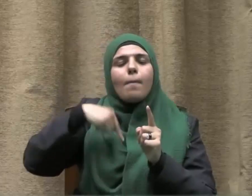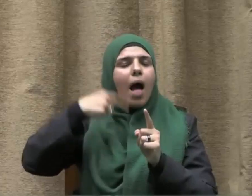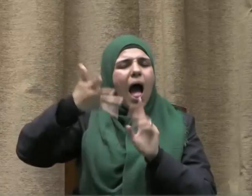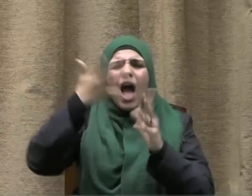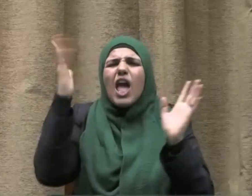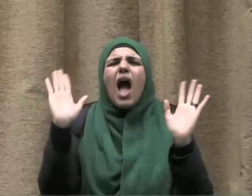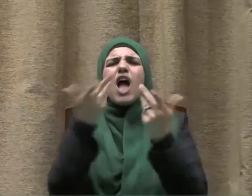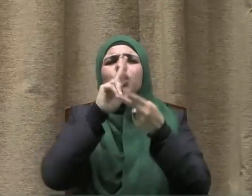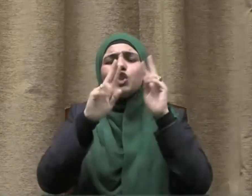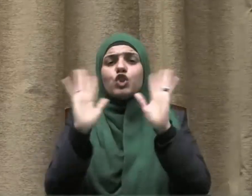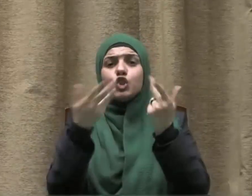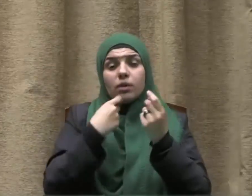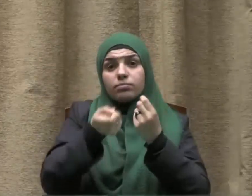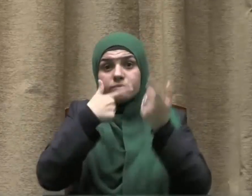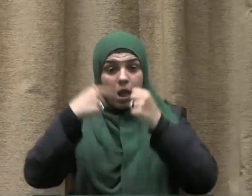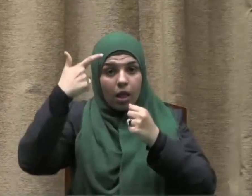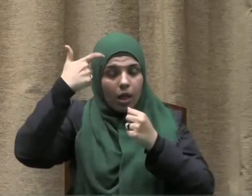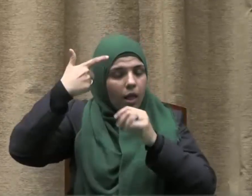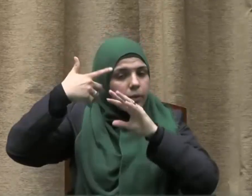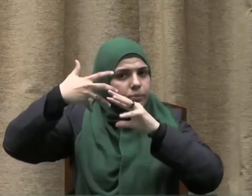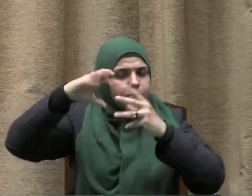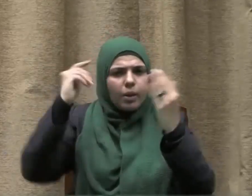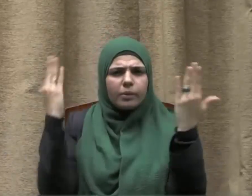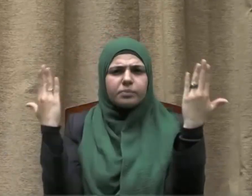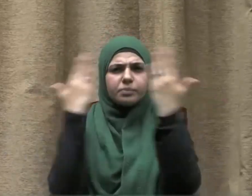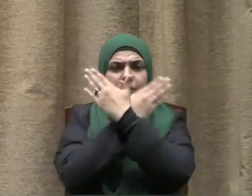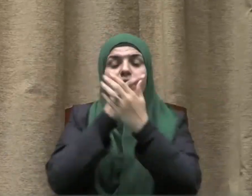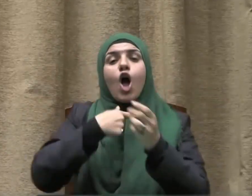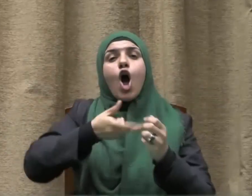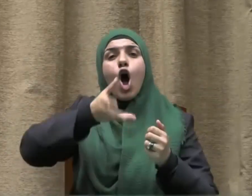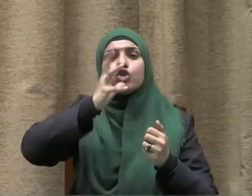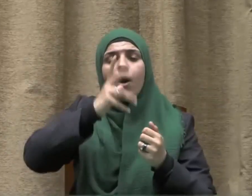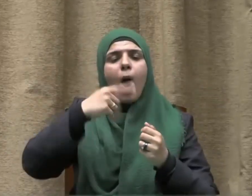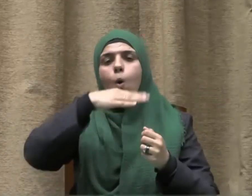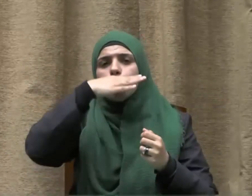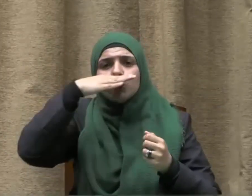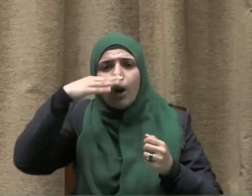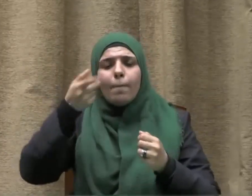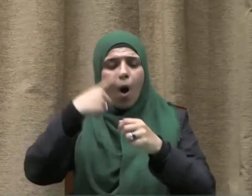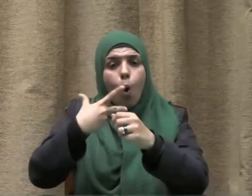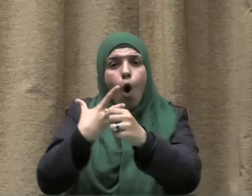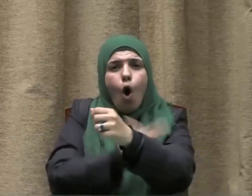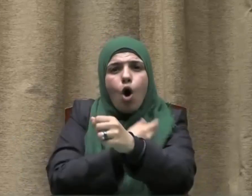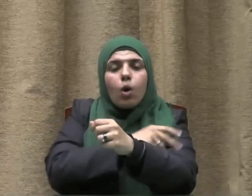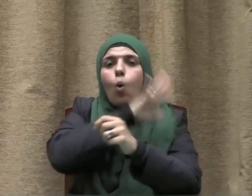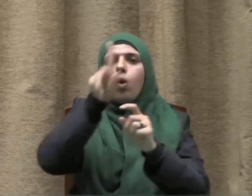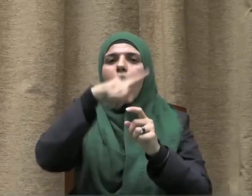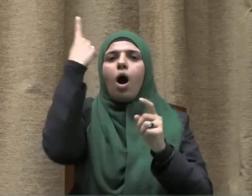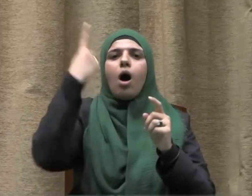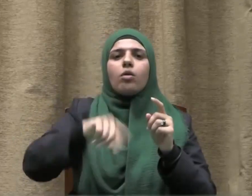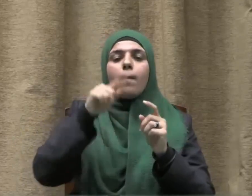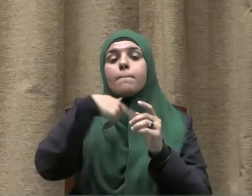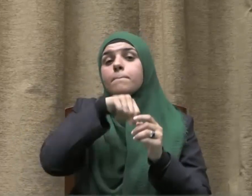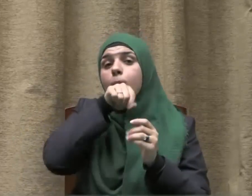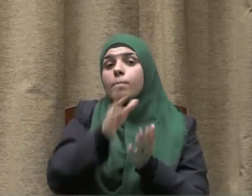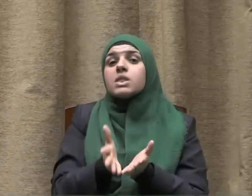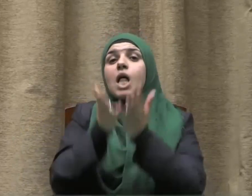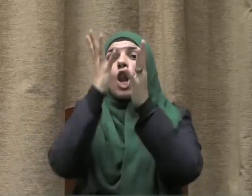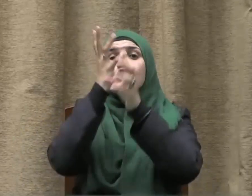يغيب العقل بأي طريقة كانت شربا أو شما أو حقنا وقد وضع النبي صلى الله